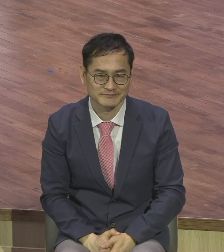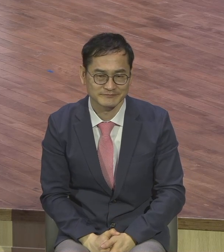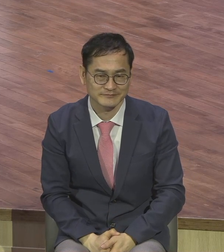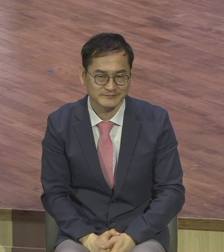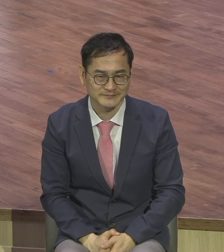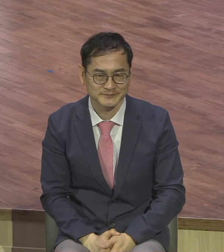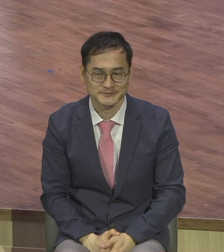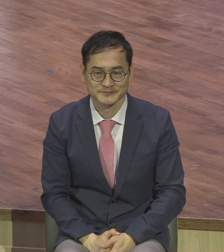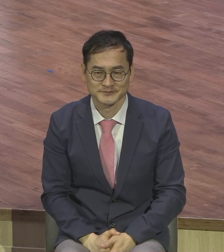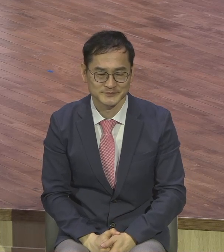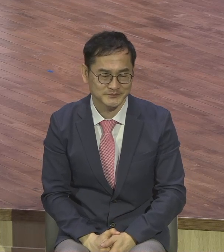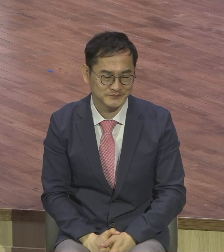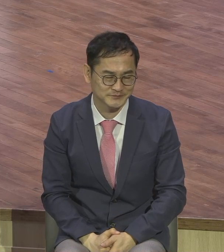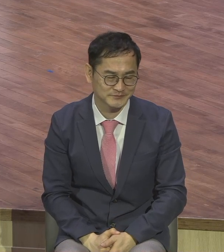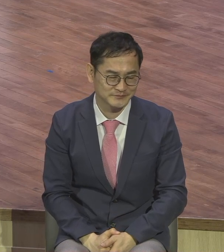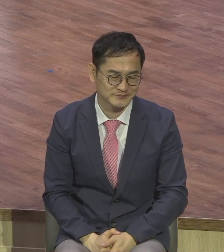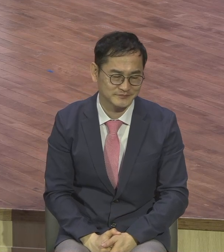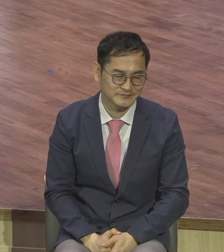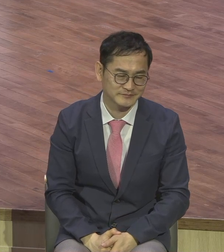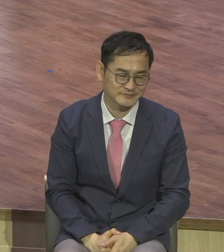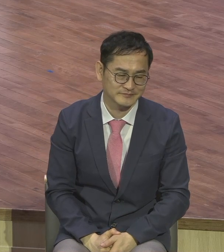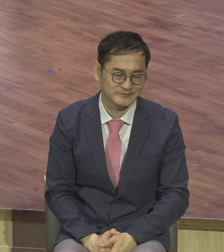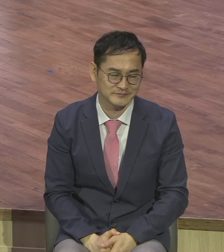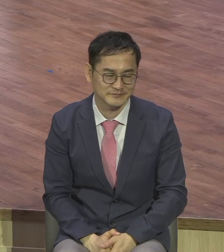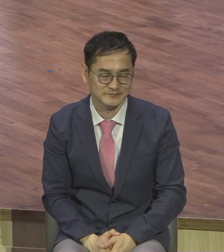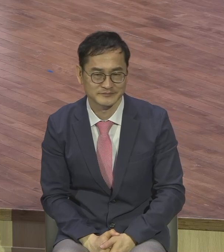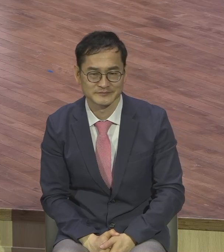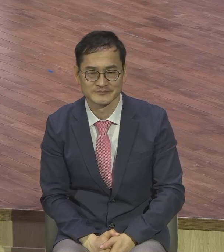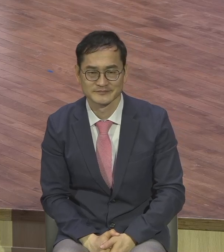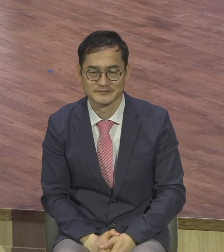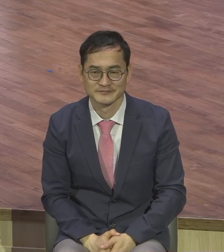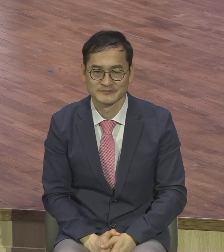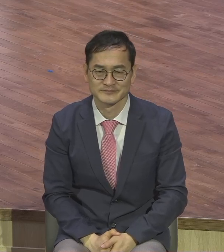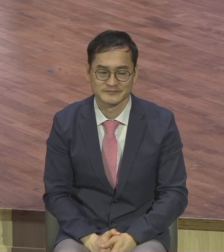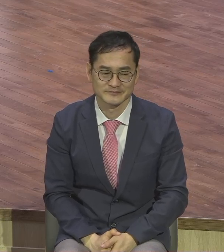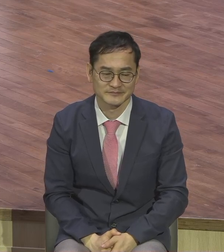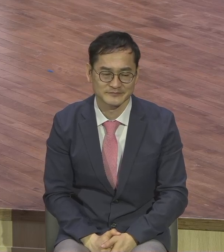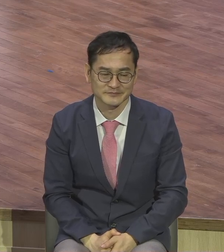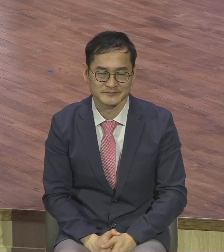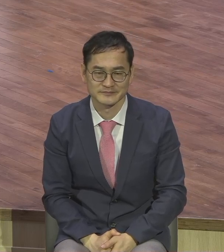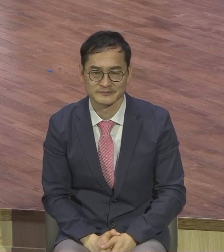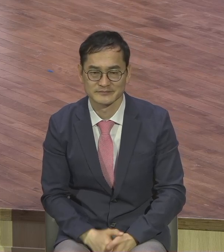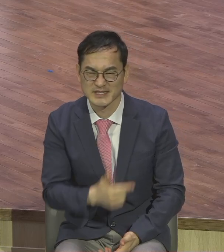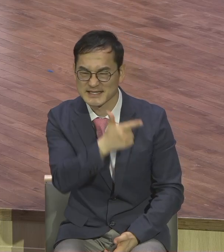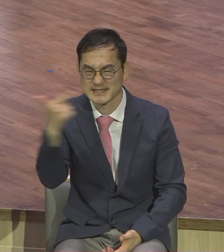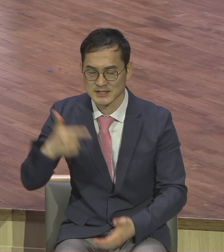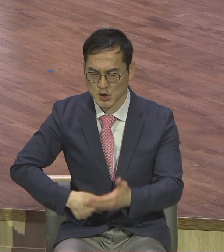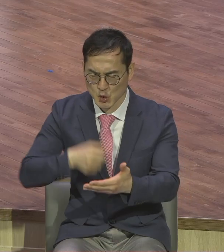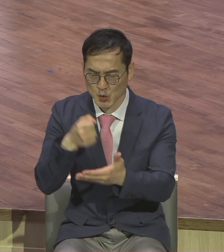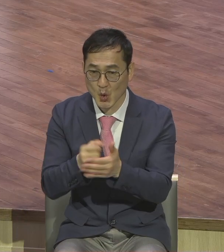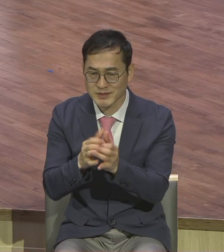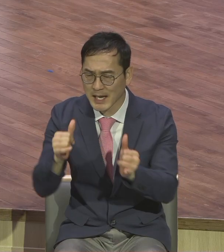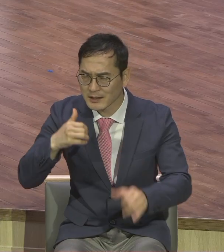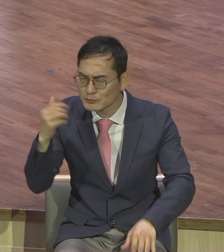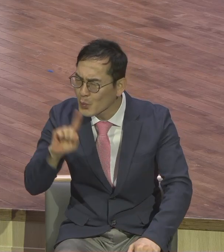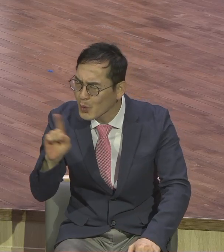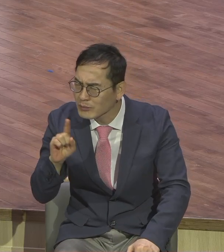큰 용사가 무슨 뜻인지 모르신 분은 심리학기도의 설교를 들어보시기 바랍니다. 오늘